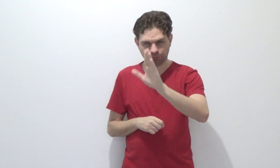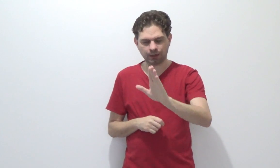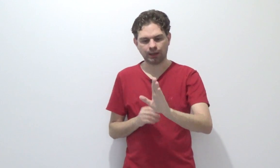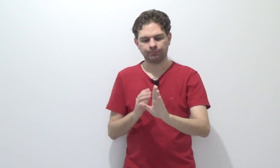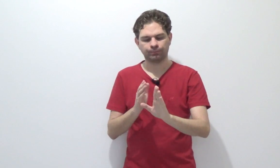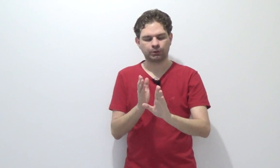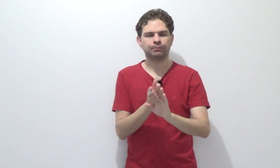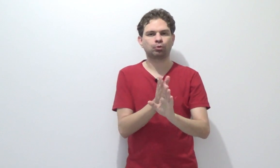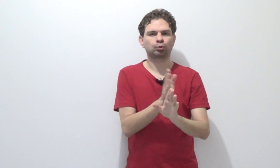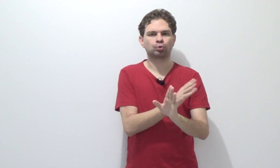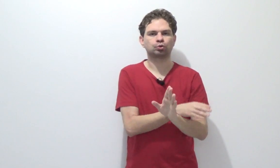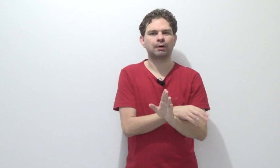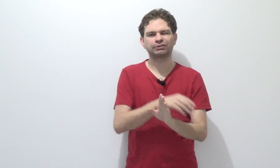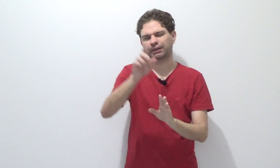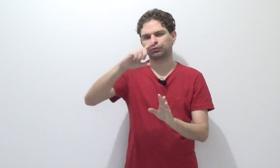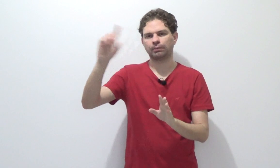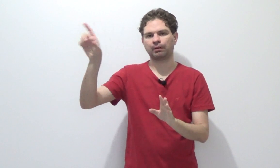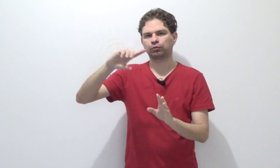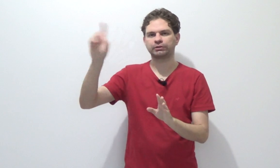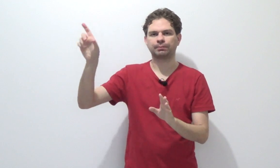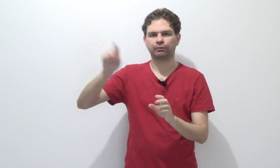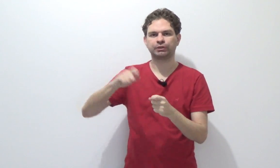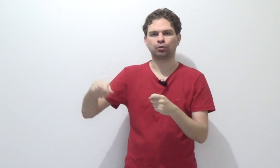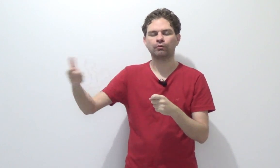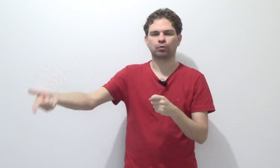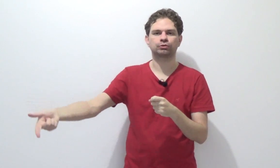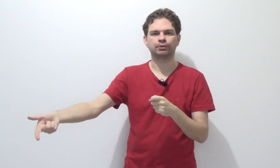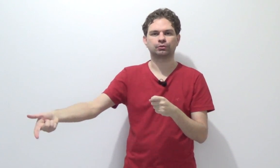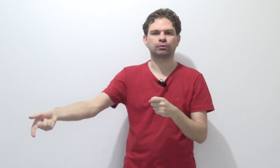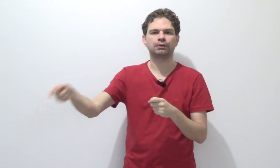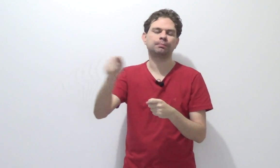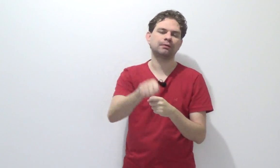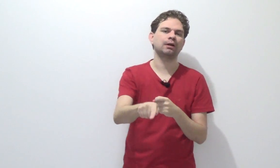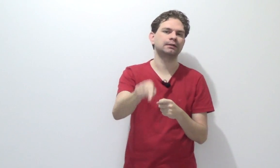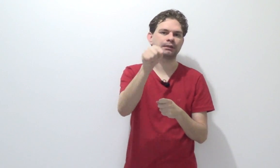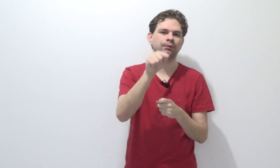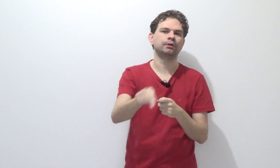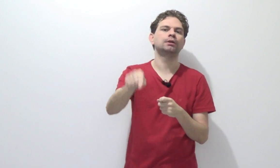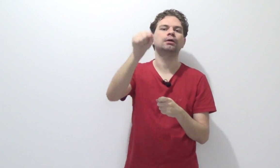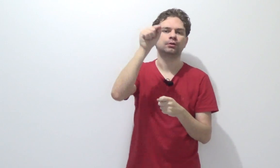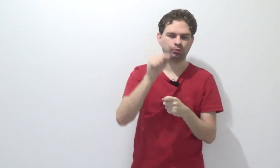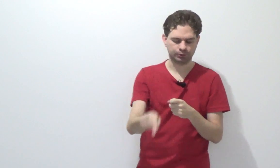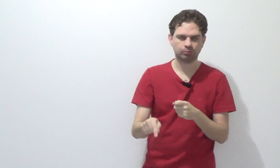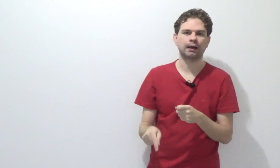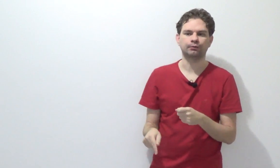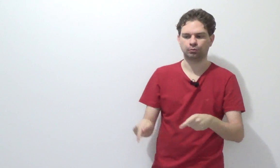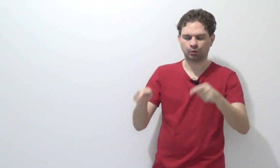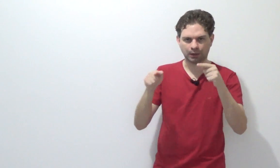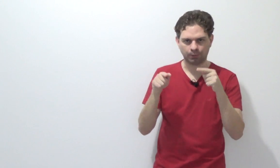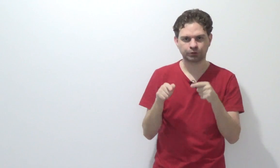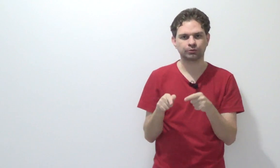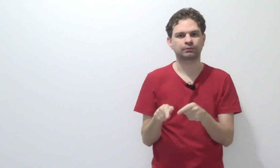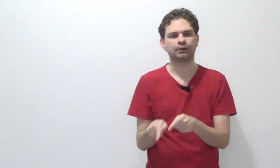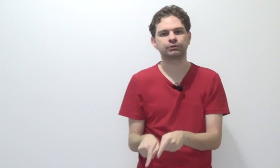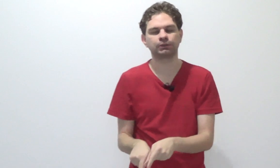devagar. Crime quando consumado. Se a questão da prova eu trouxer para você que houve a consumação do crime, prevalece a teoria do resultado. O local onde o resultado se